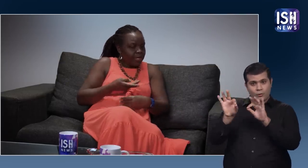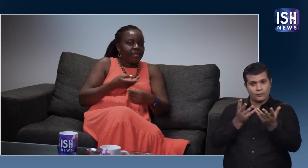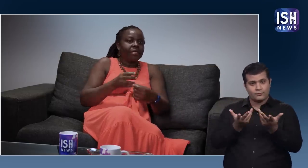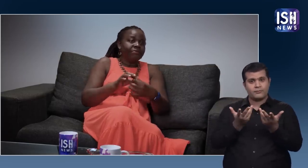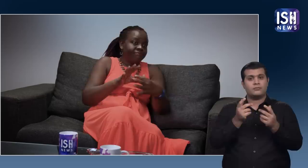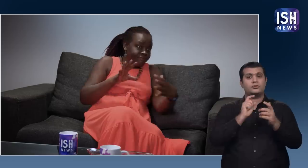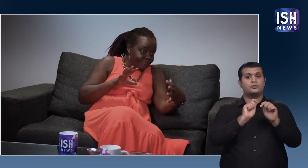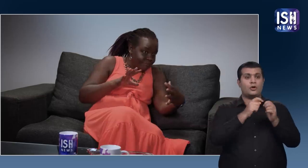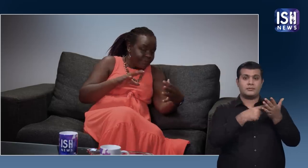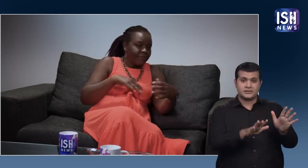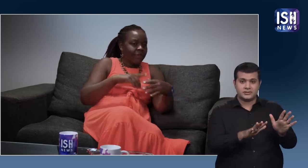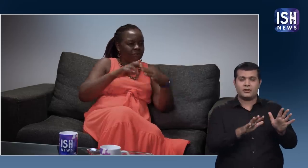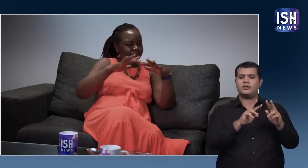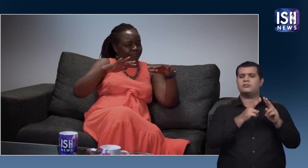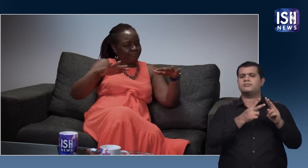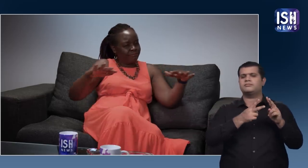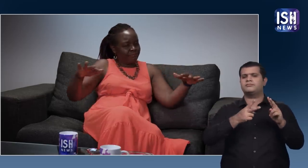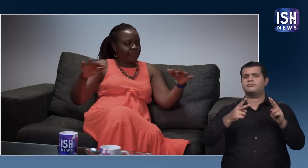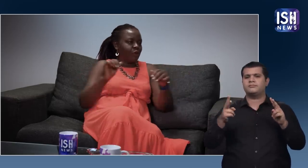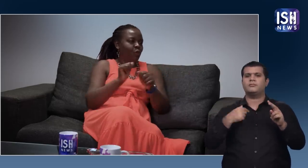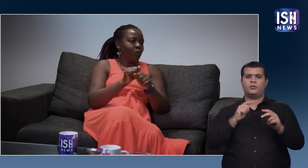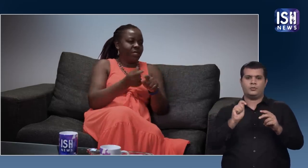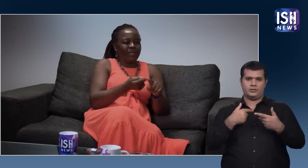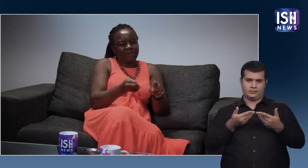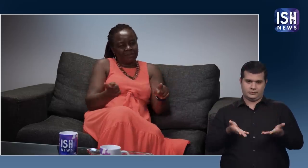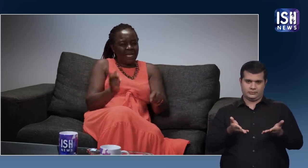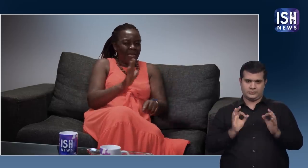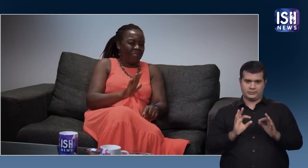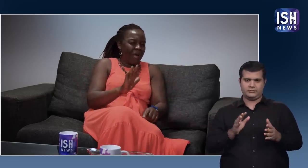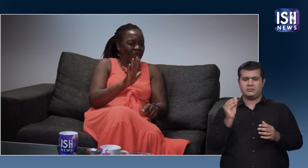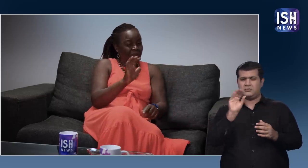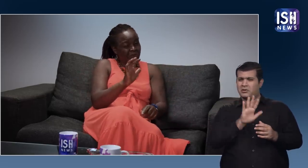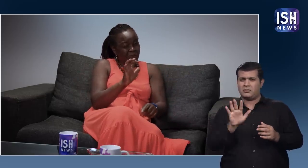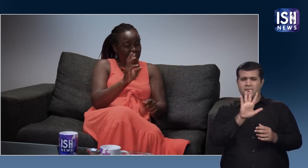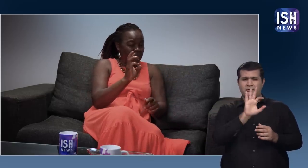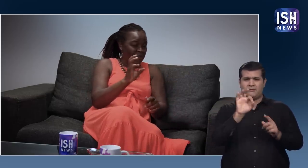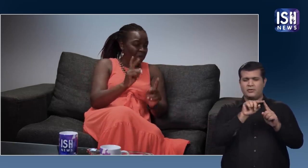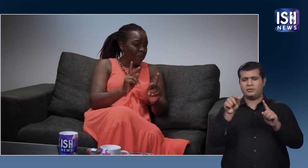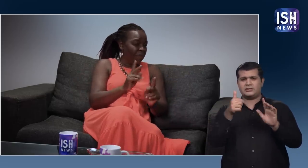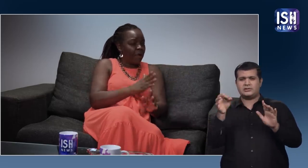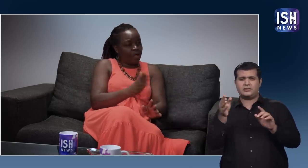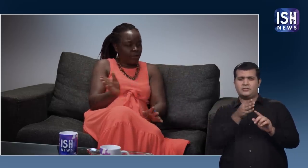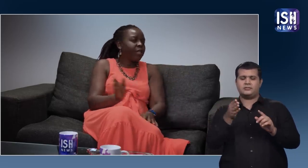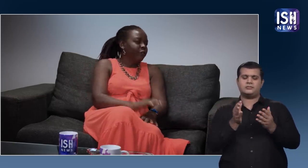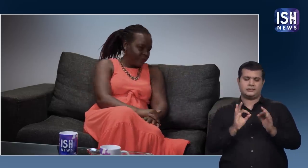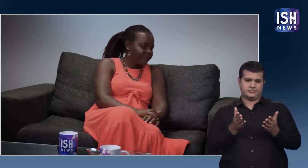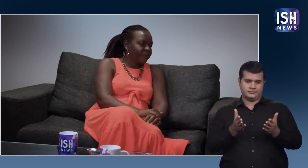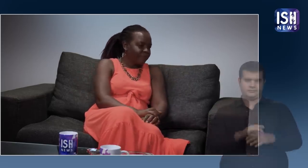इस्तिफे। और विबिन अन्य कार्य करती हूँ। मेरे पास लगबग 500-600 लोग है।